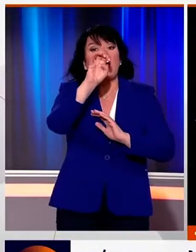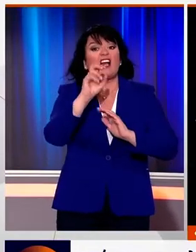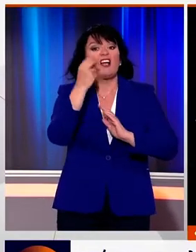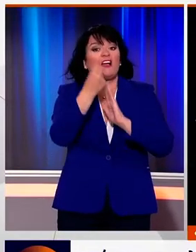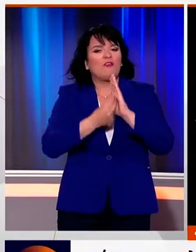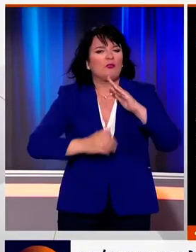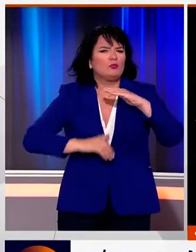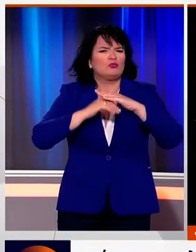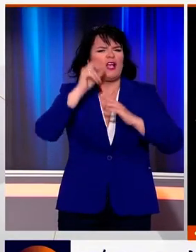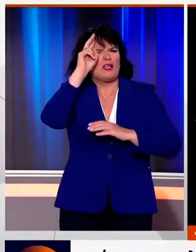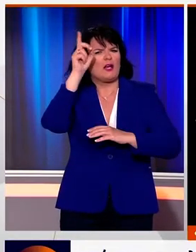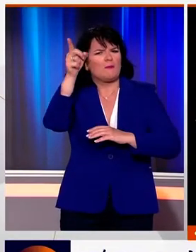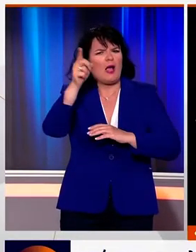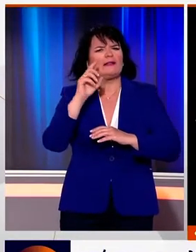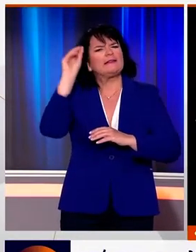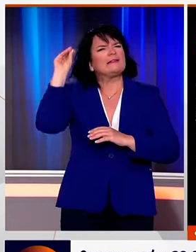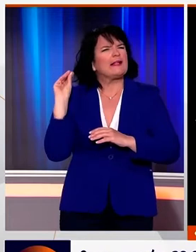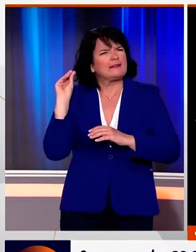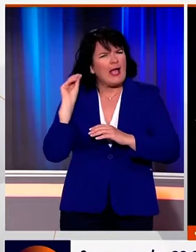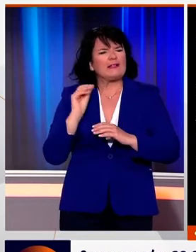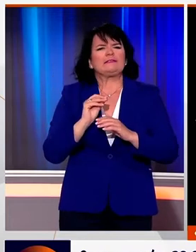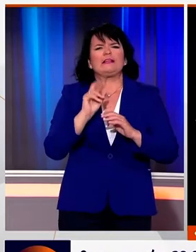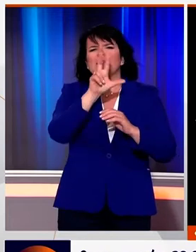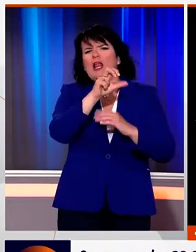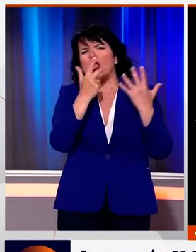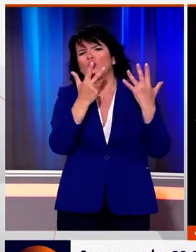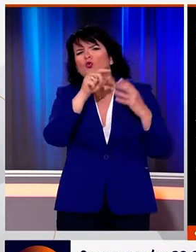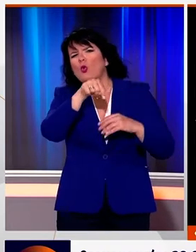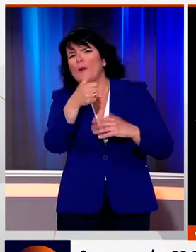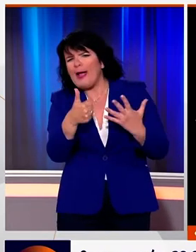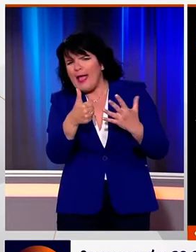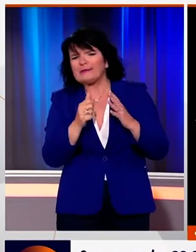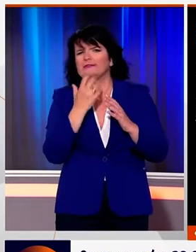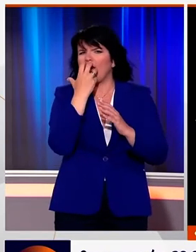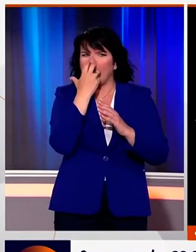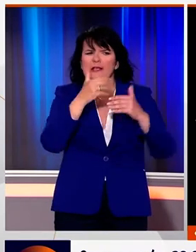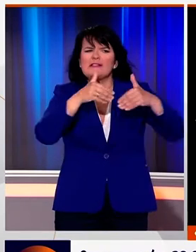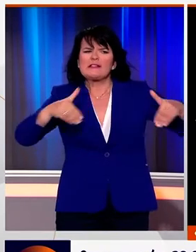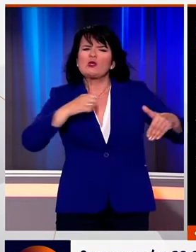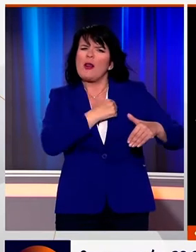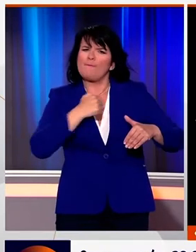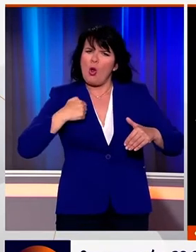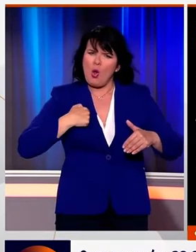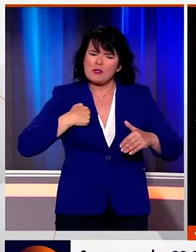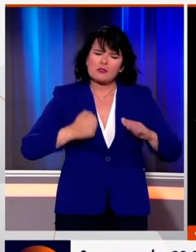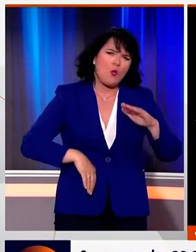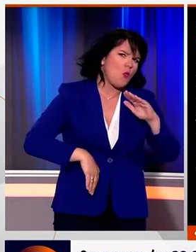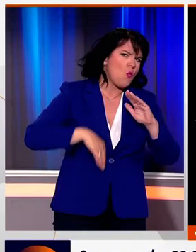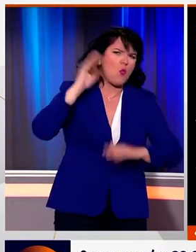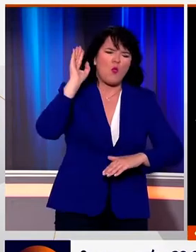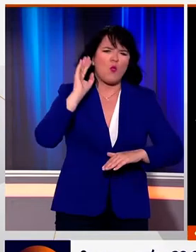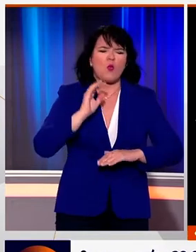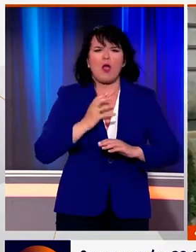βαθμούς ενώ στη Γερμανία, όπου την Τετάρτη σημειώθηκαν θερμοκρασίες 38,6 βαθμών Κελσίου κοντά στα σύνορα με την Πολωνία σπάζοντας κάθε όριο